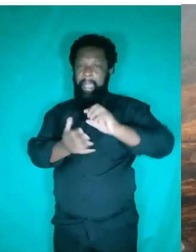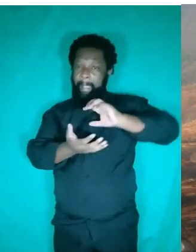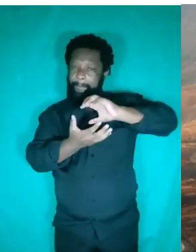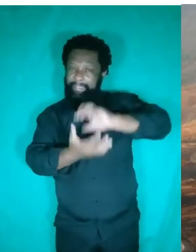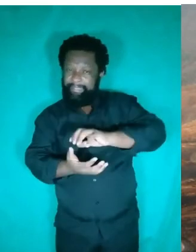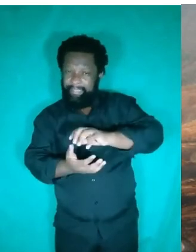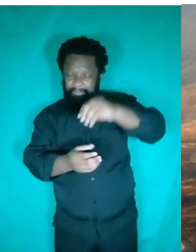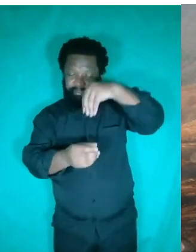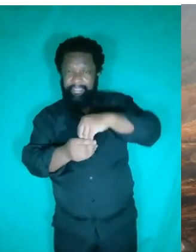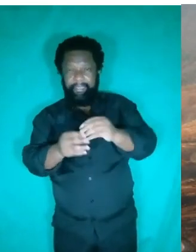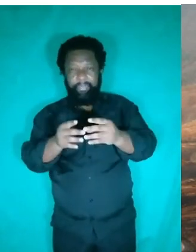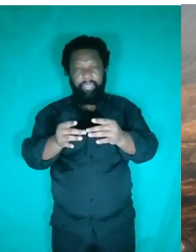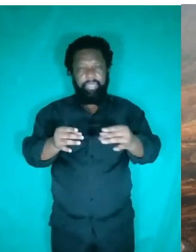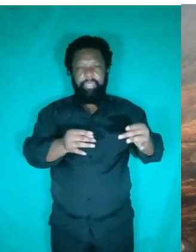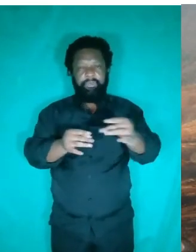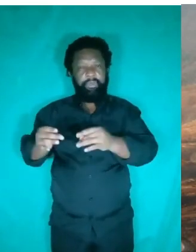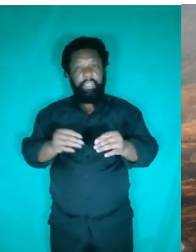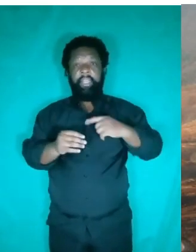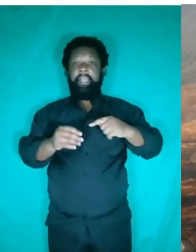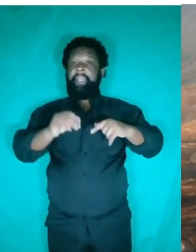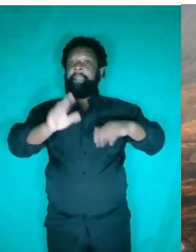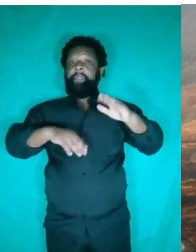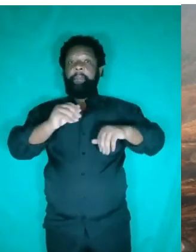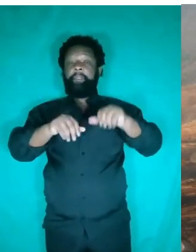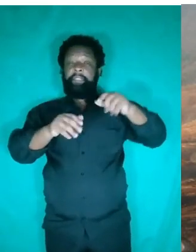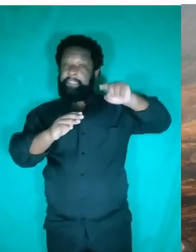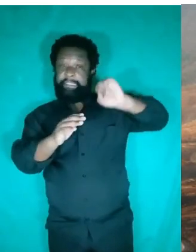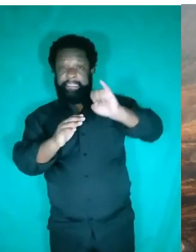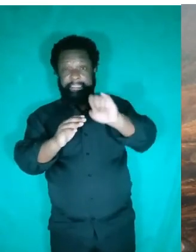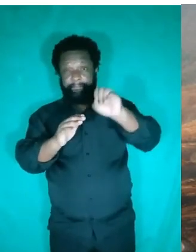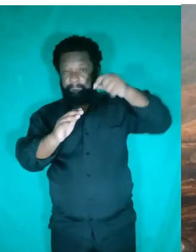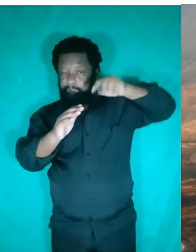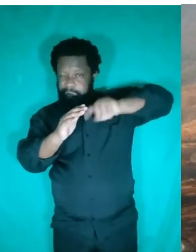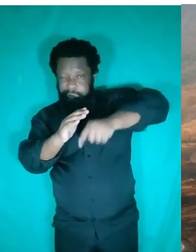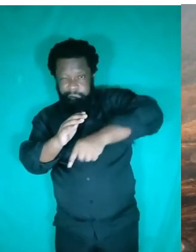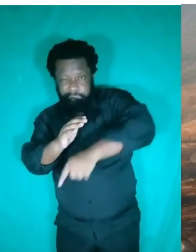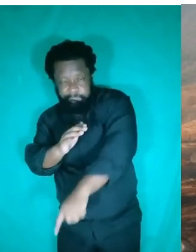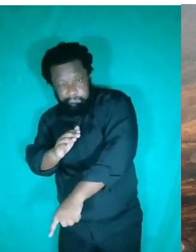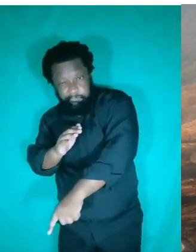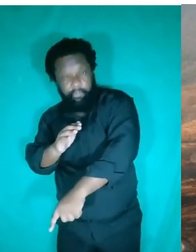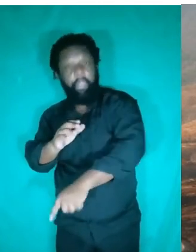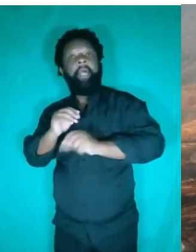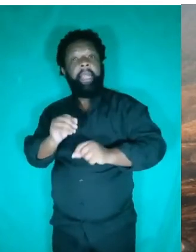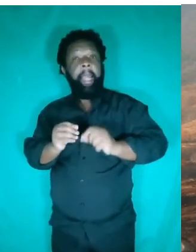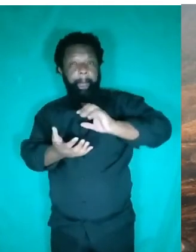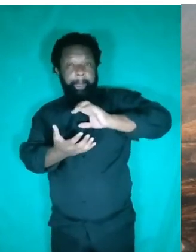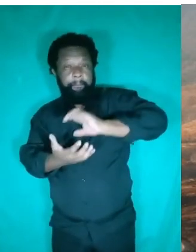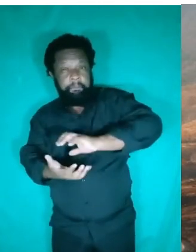dentro de um líquido, ela varia com a sua profundidade. Então, quanto mais profundo o corpo estiver, maior vai ser